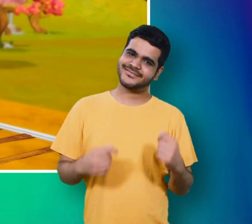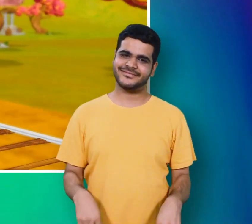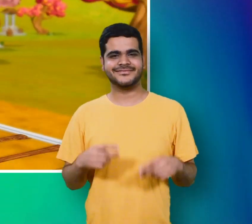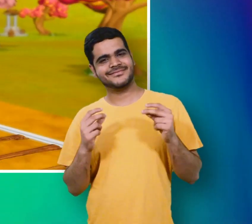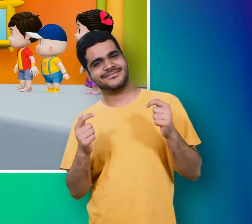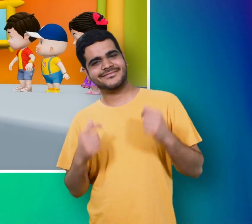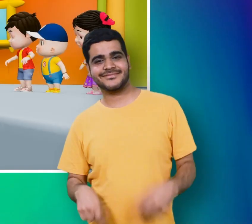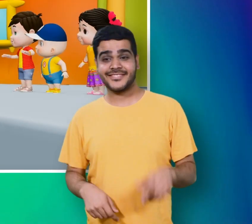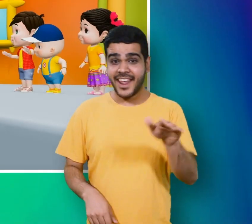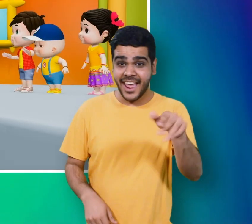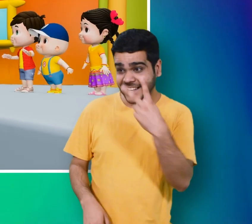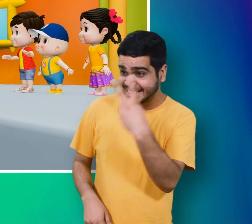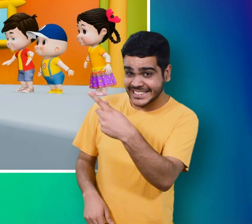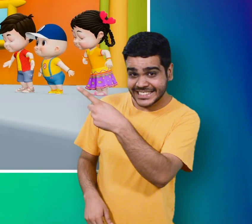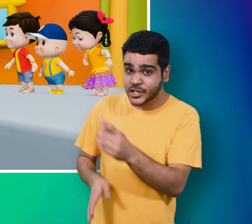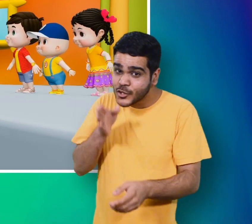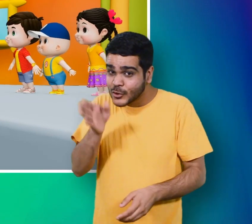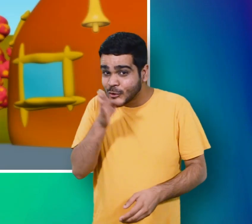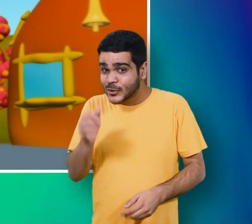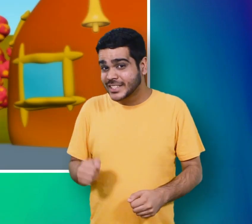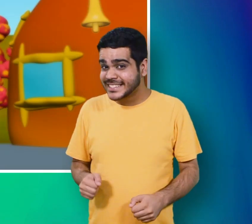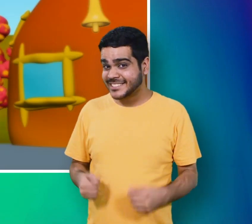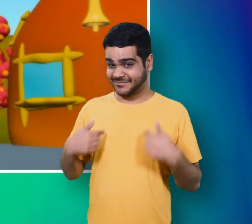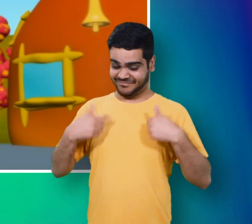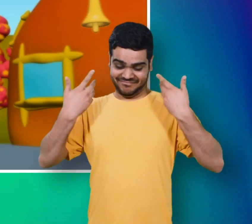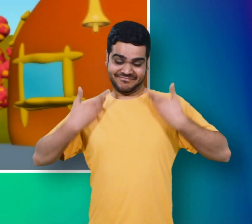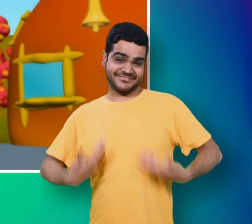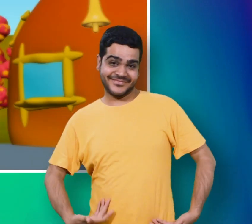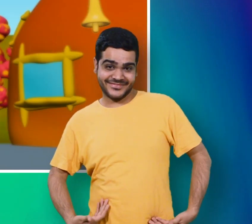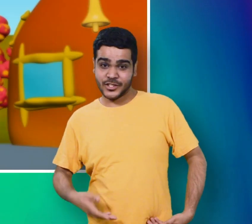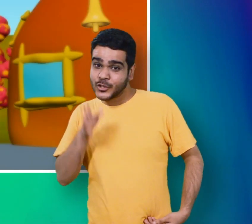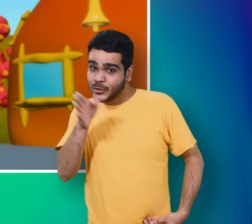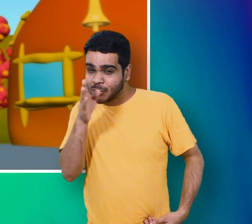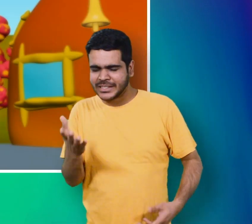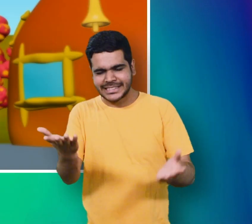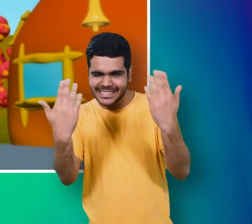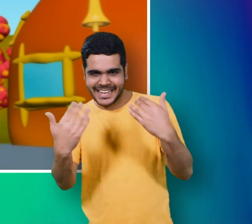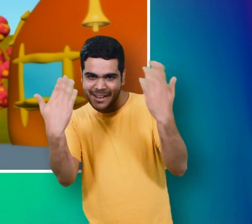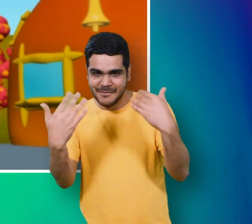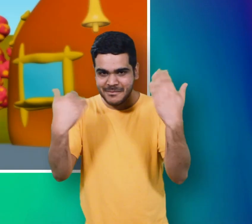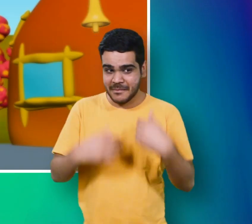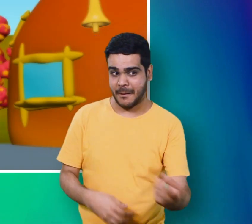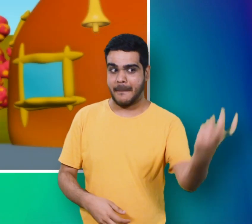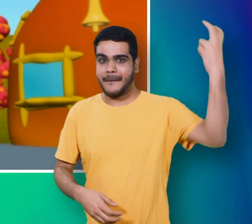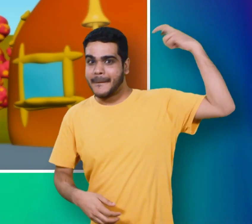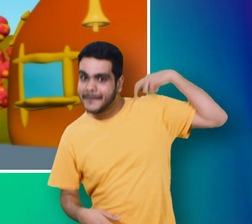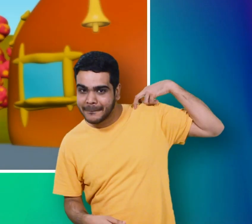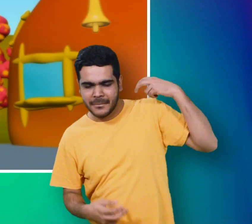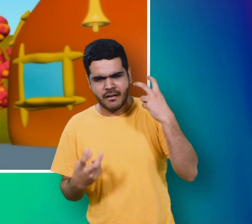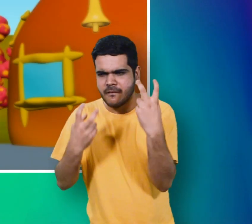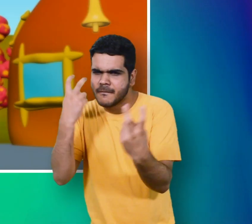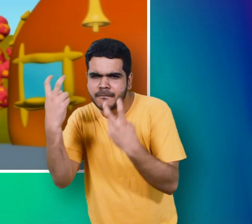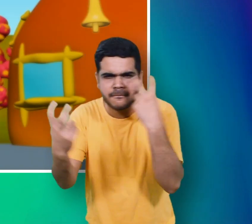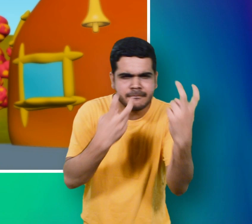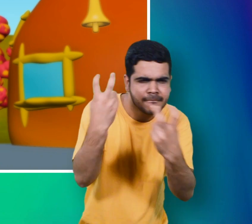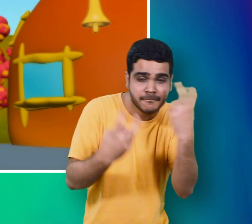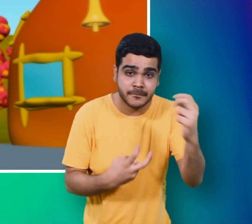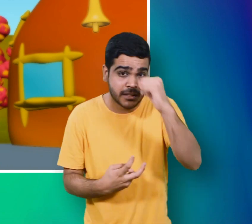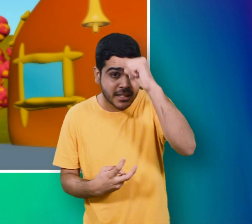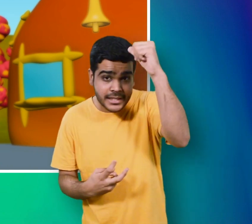देखो देखो ट्रेन आई बच्चो मैं हूँ चुचु ट्रेन चलो आसे लेकर